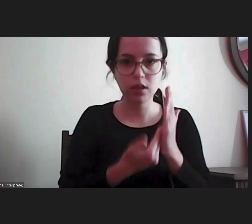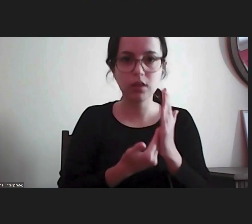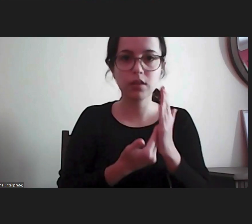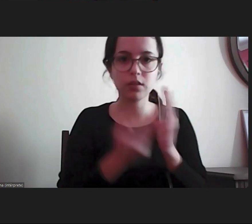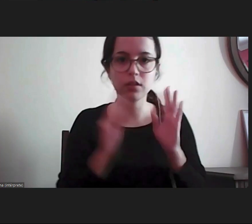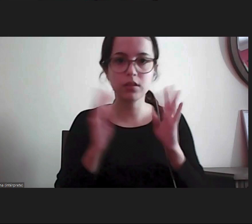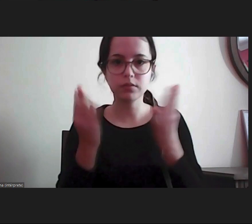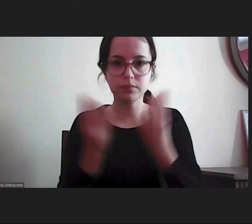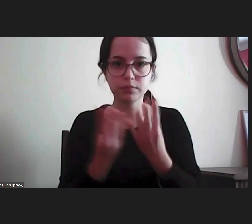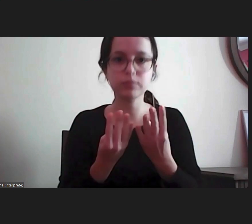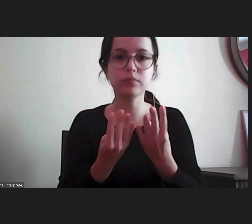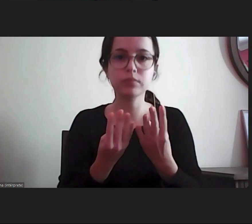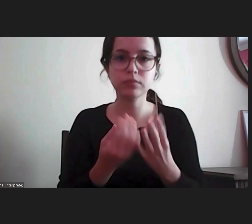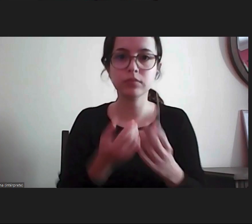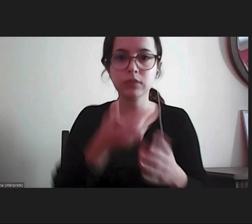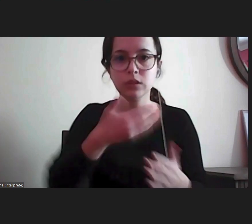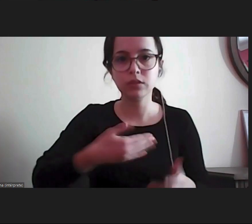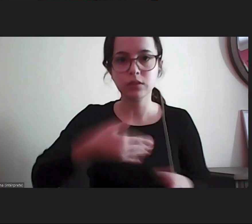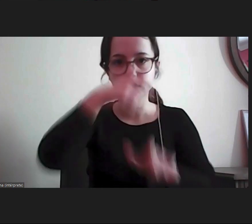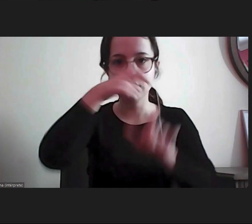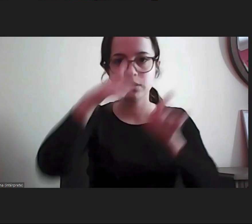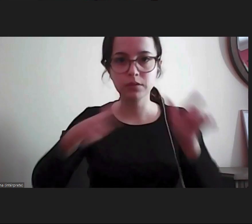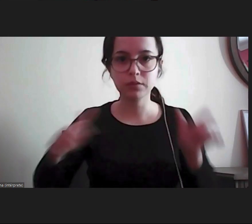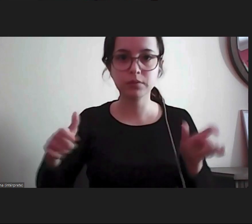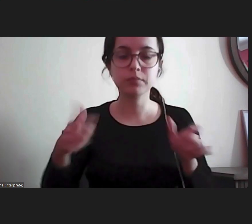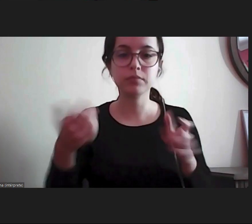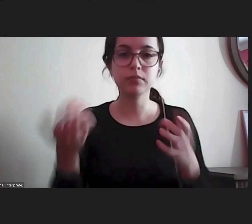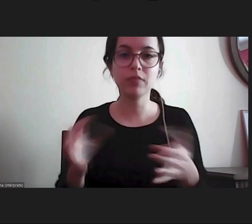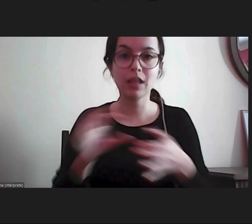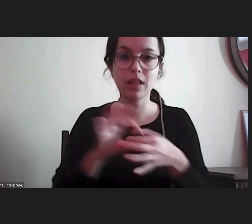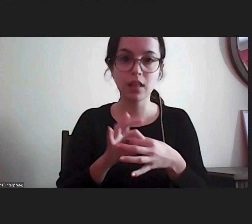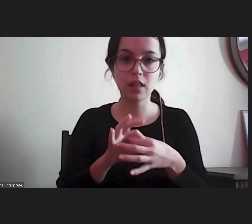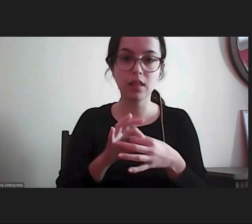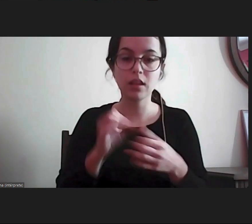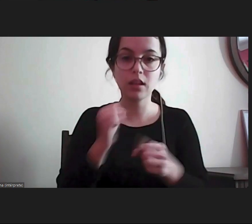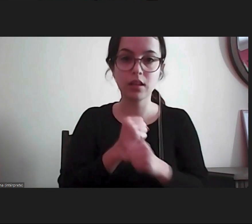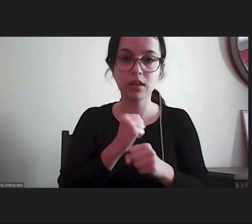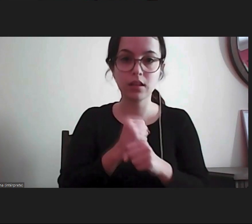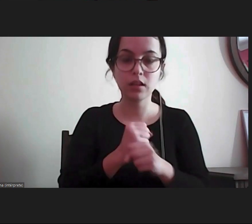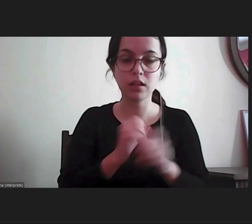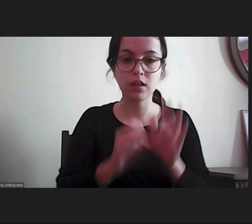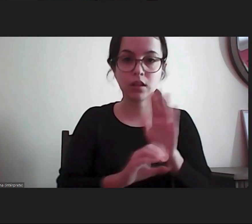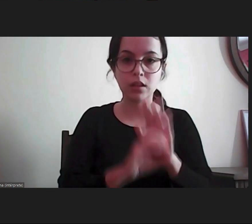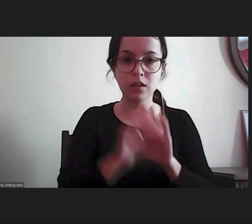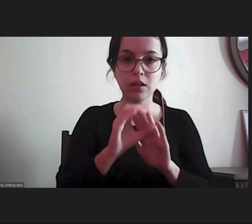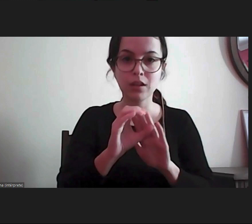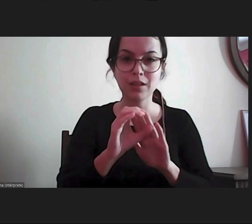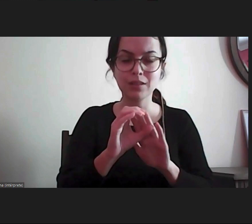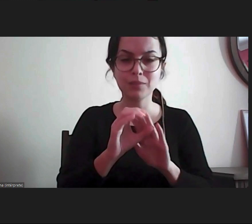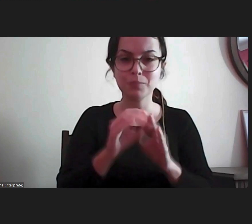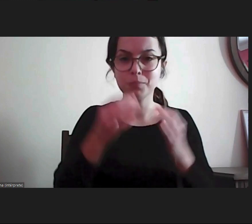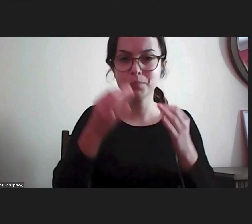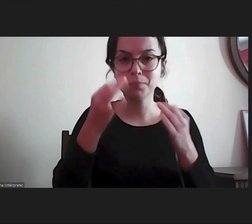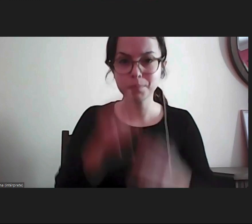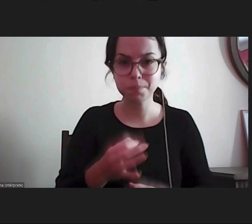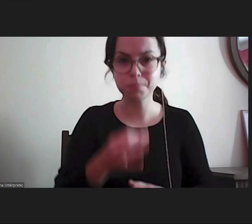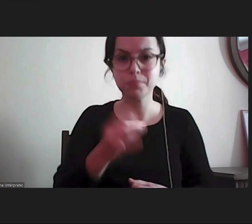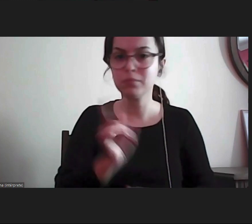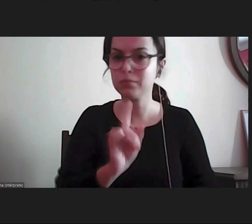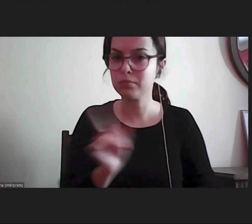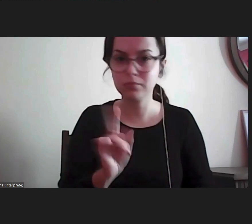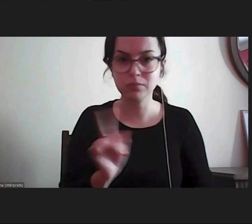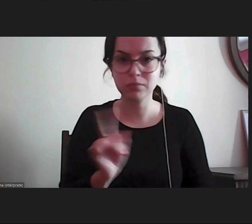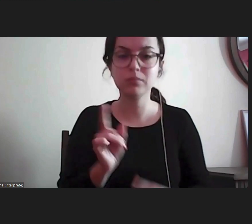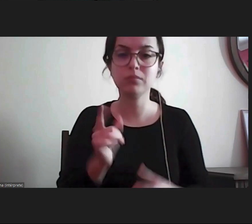universal dos direitos humanos depois quanto ao que trabalha em condições indignas temos vários exemplos também